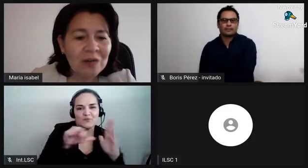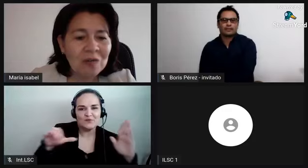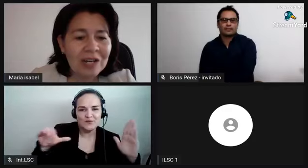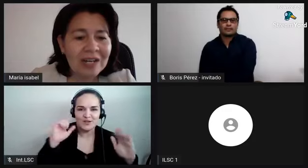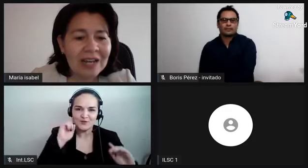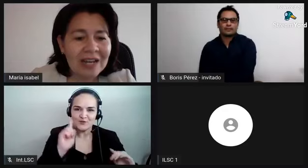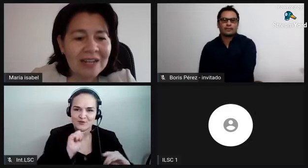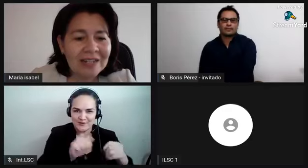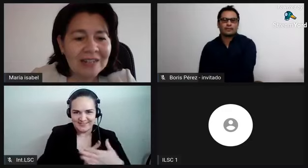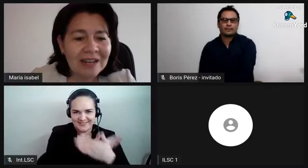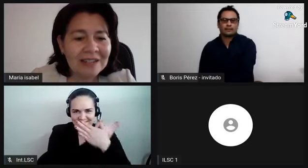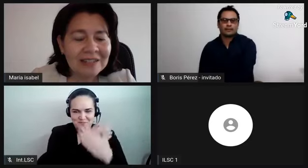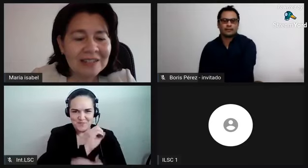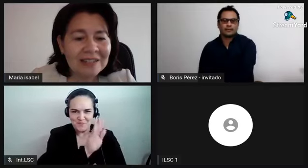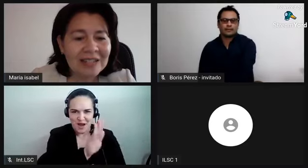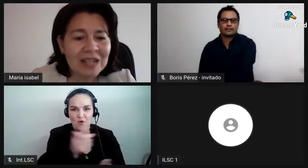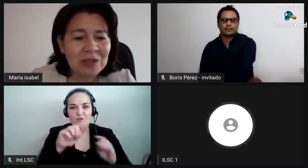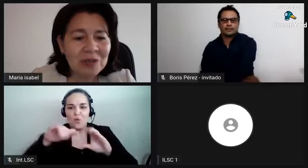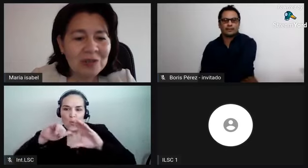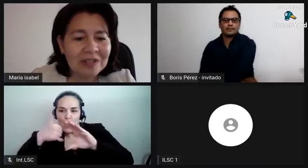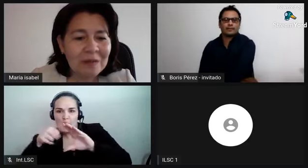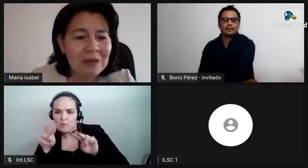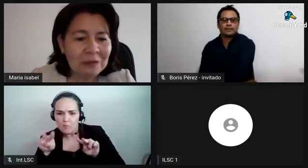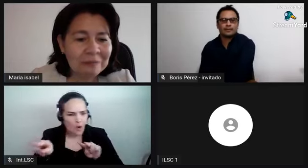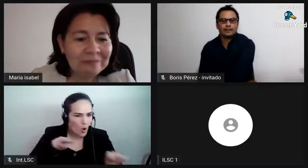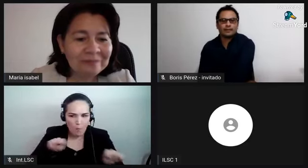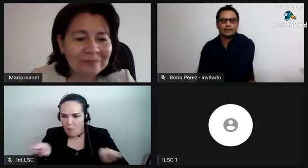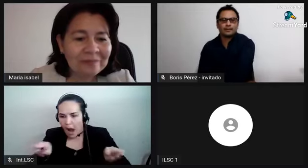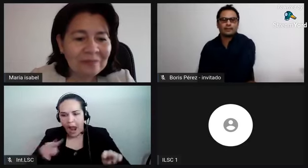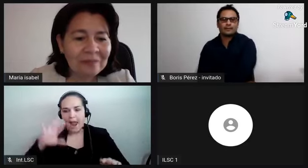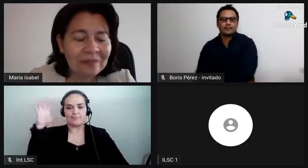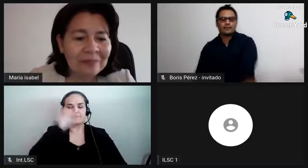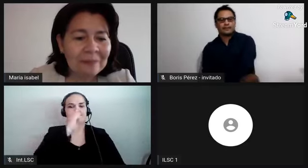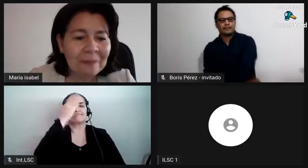se unan a estas transmisiones en vivo